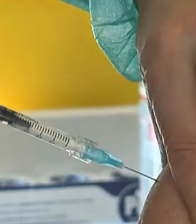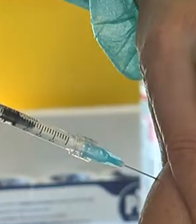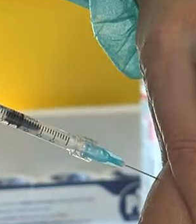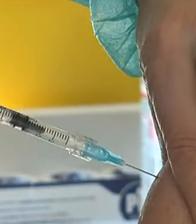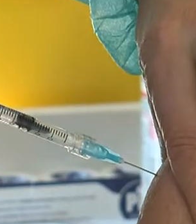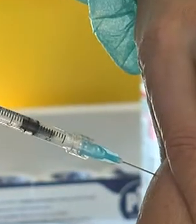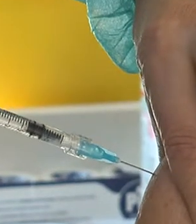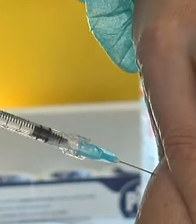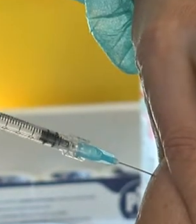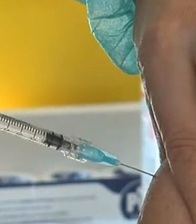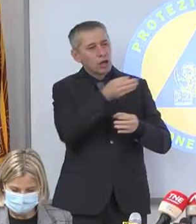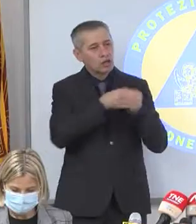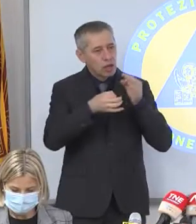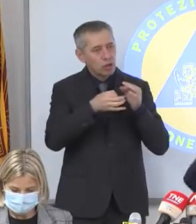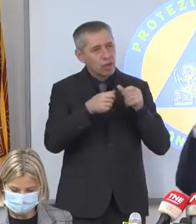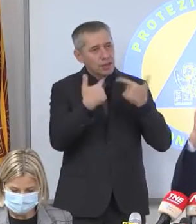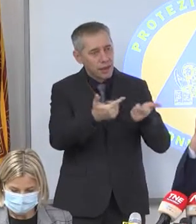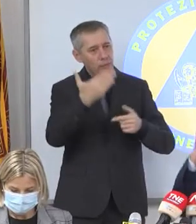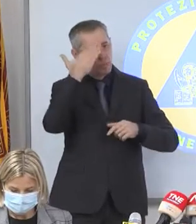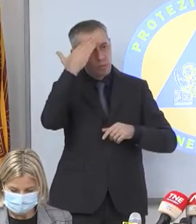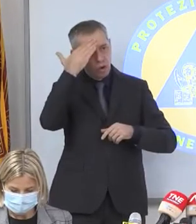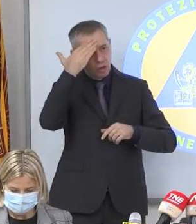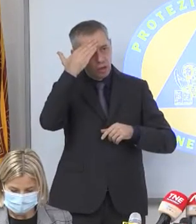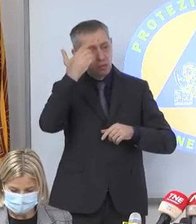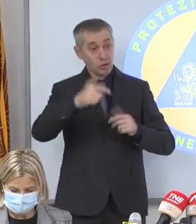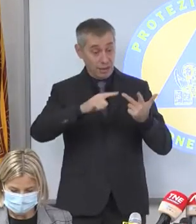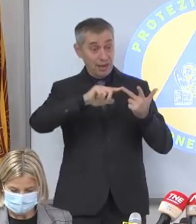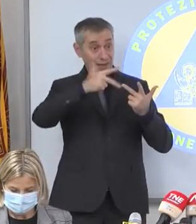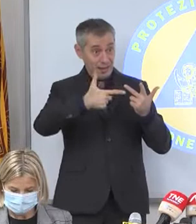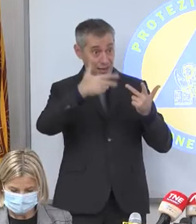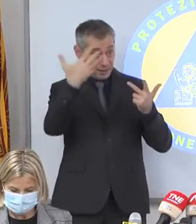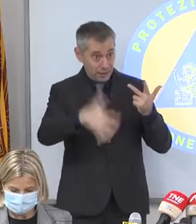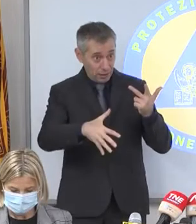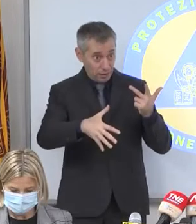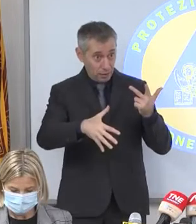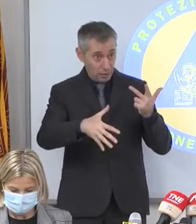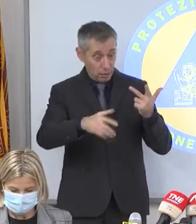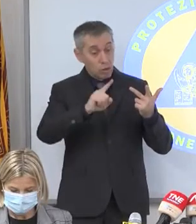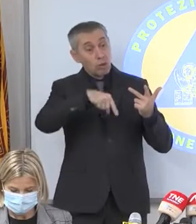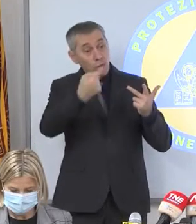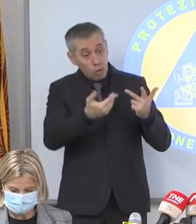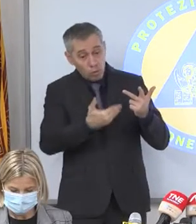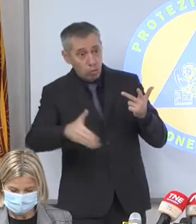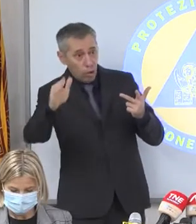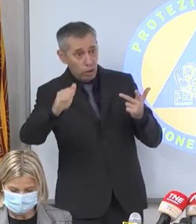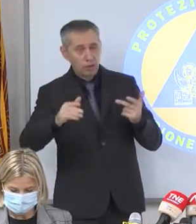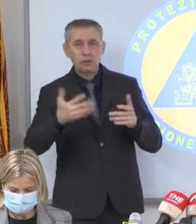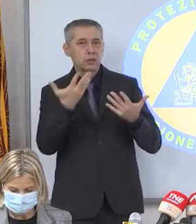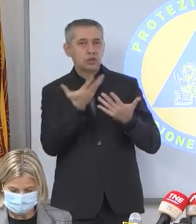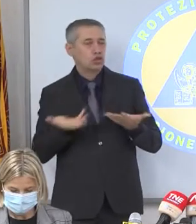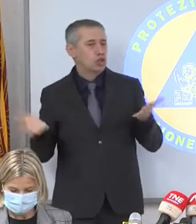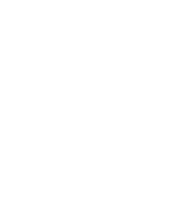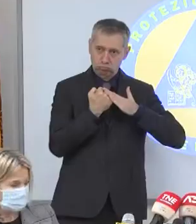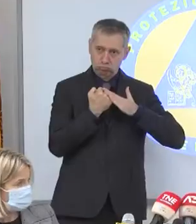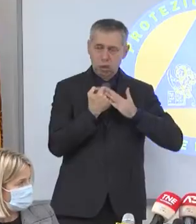si chiama booster. Dopo la terza dose noi abbiamo un'esplosione di dieci volte della risposta, sia umorale